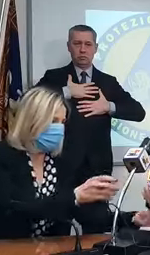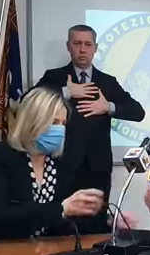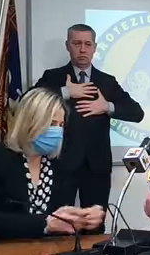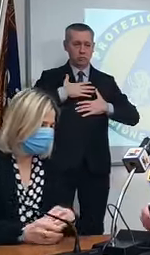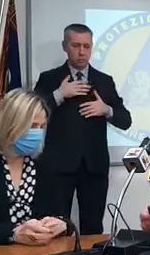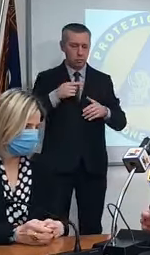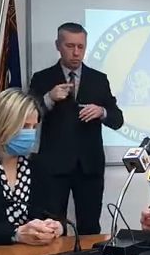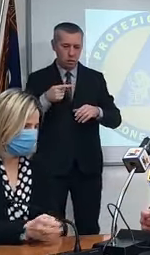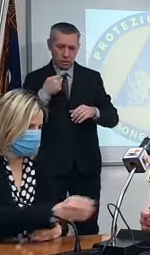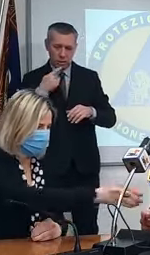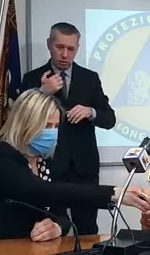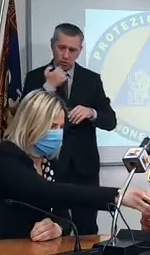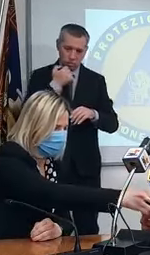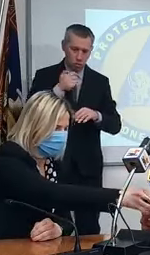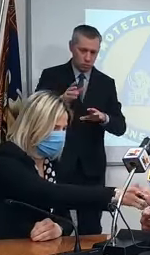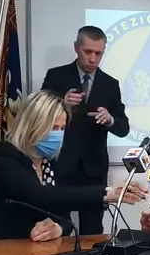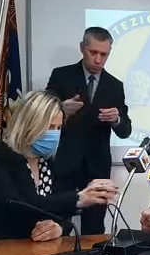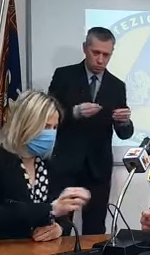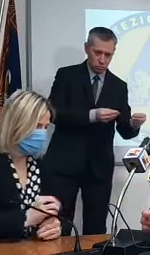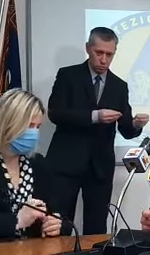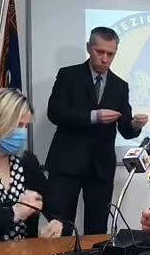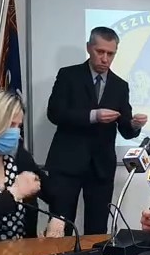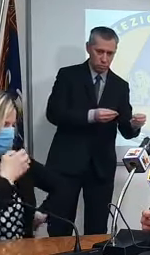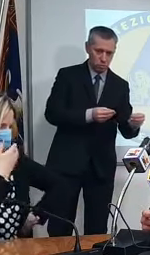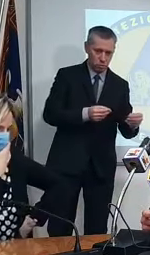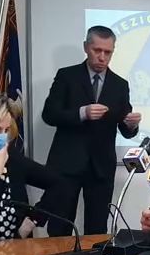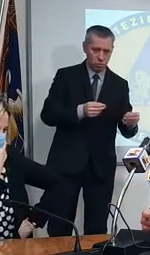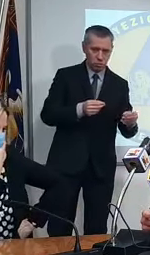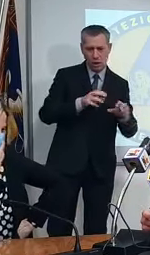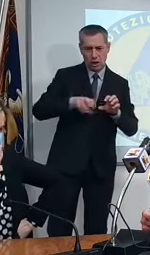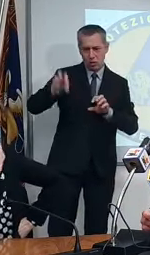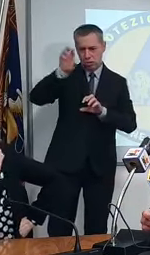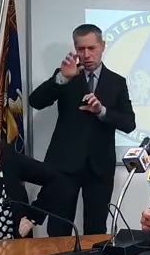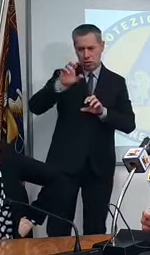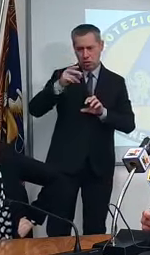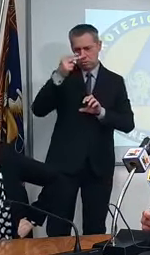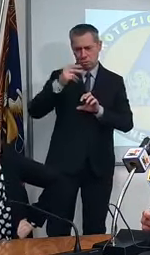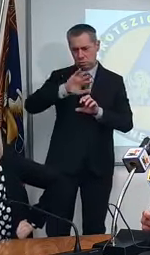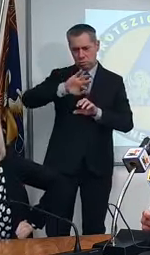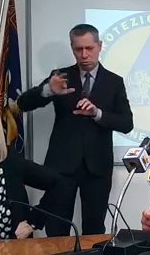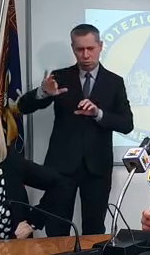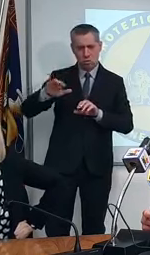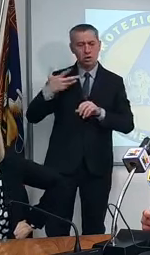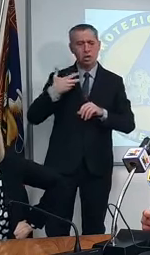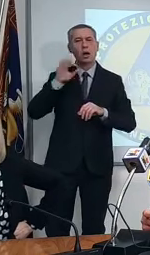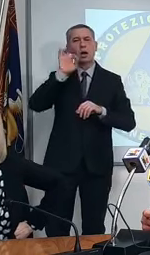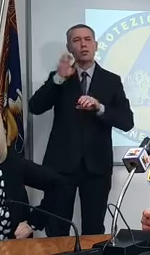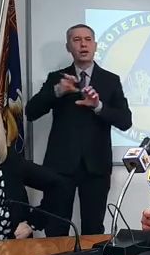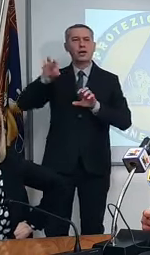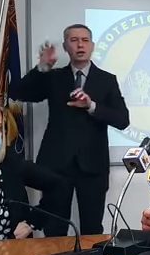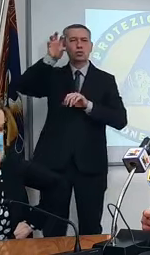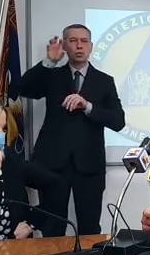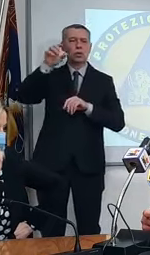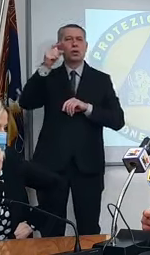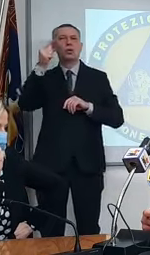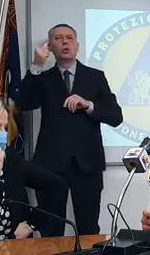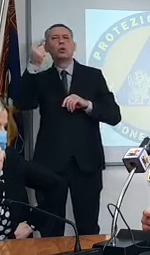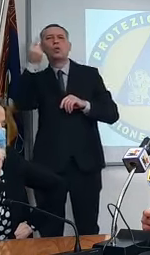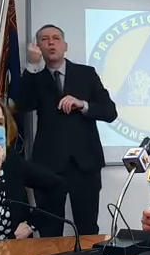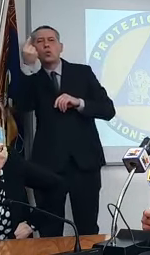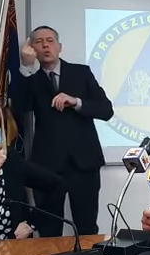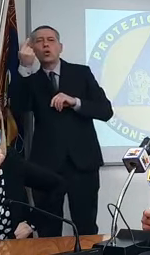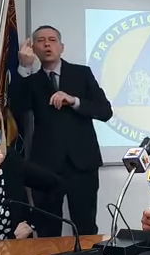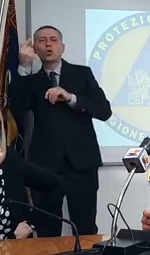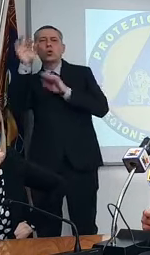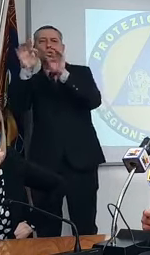dimensione scusami senza citare le regioni sono regioni grandi come le nostre hanno fatto 1 3